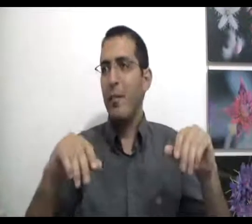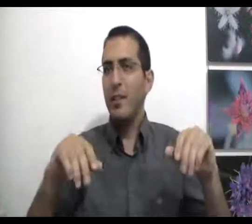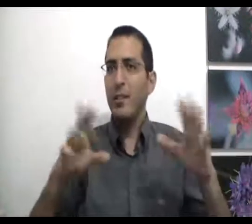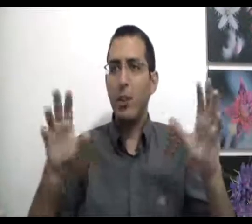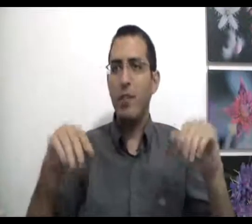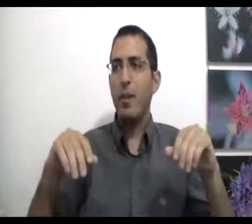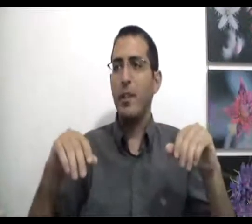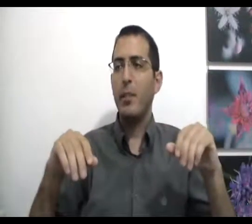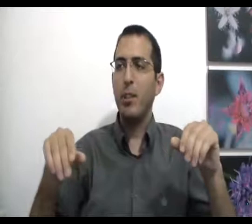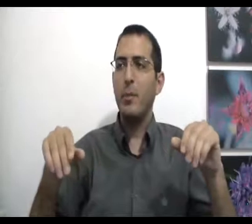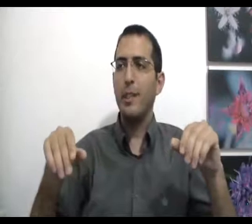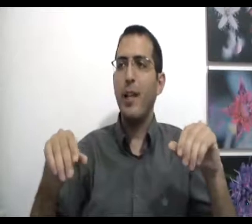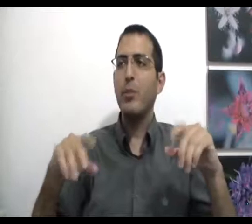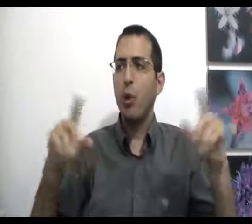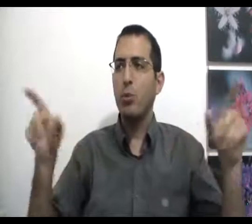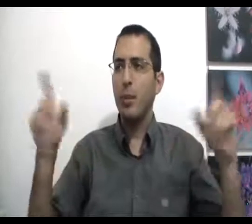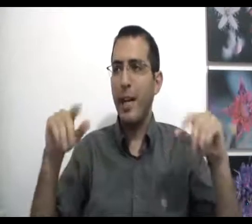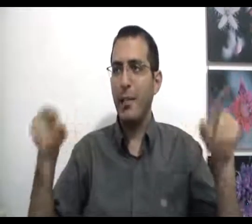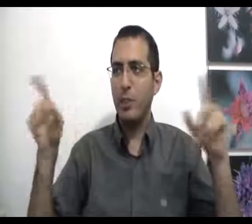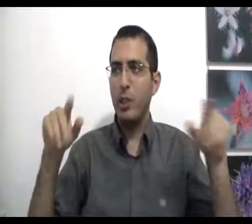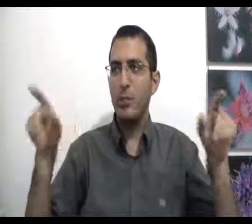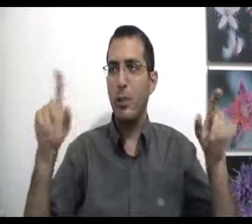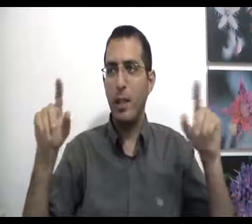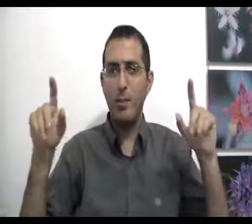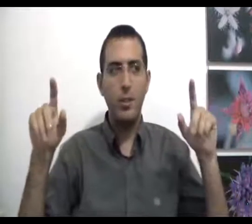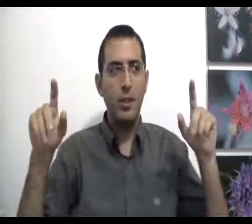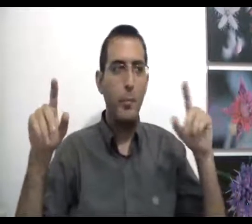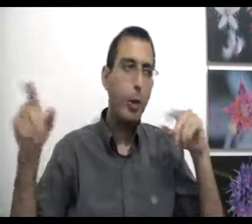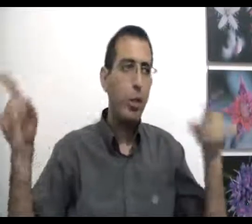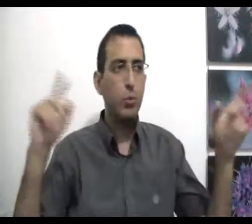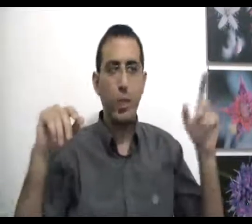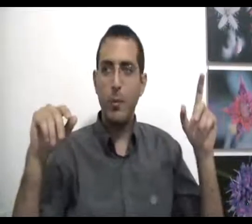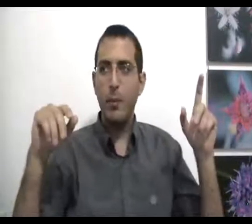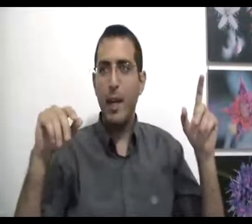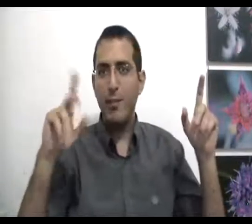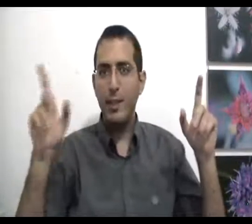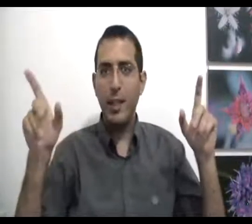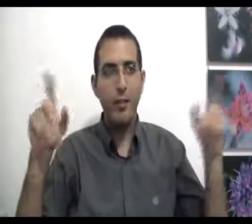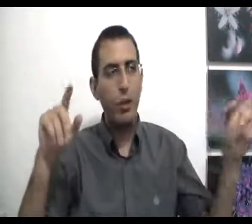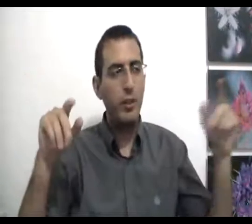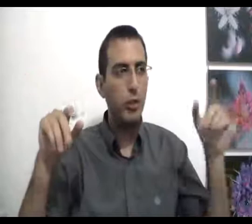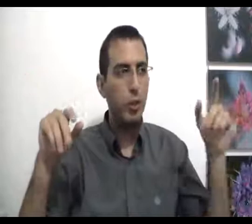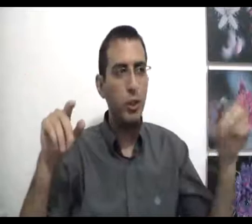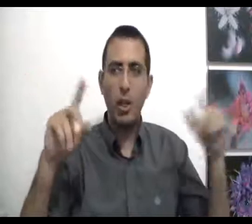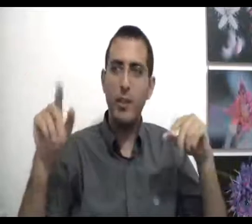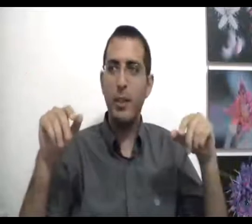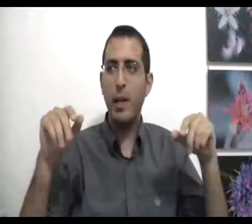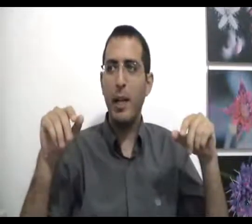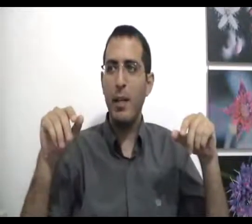אמיתית זה לא אהבה אמיתית יותר מזה, זה קח את כל סוגי האהבות שיש בעולם מכל הסוגים, אהבה שגבר אוהבת אשתו, אישה אוהבת את בעלה